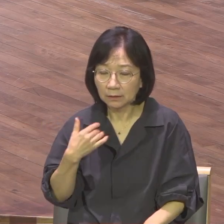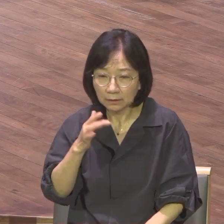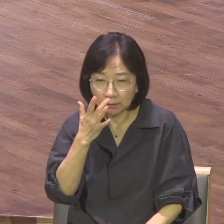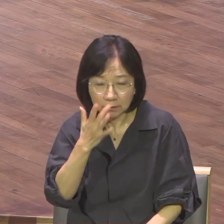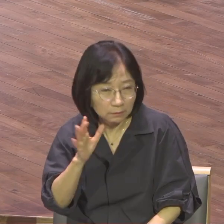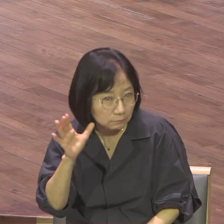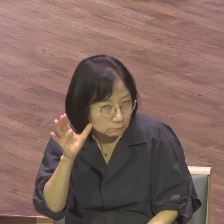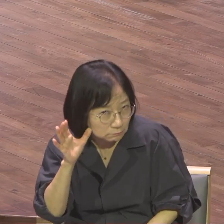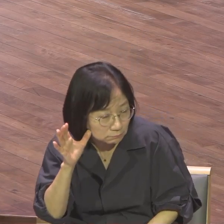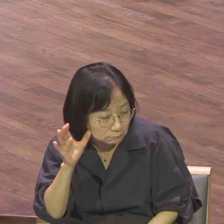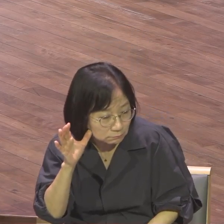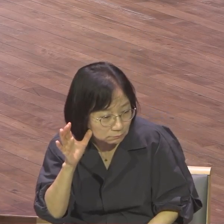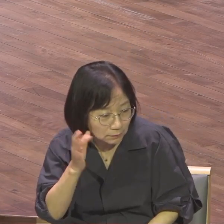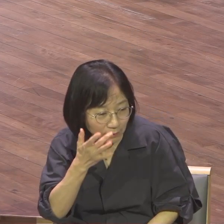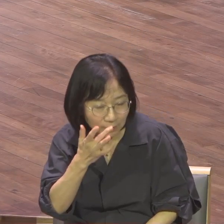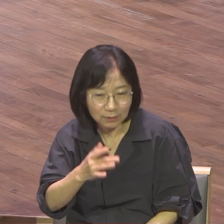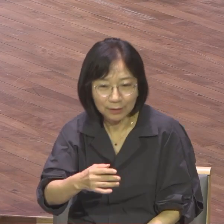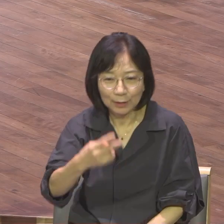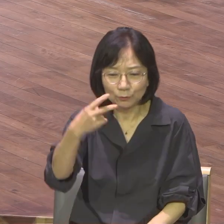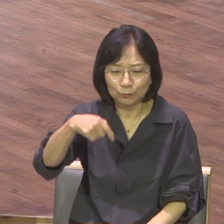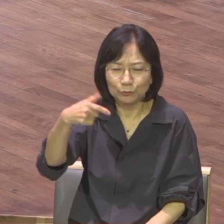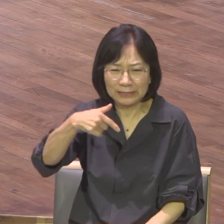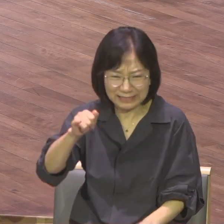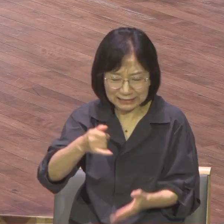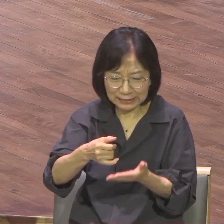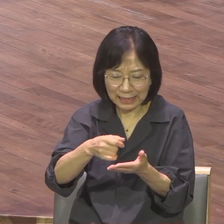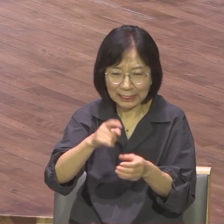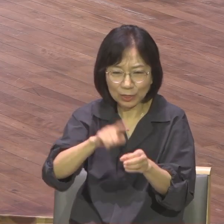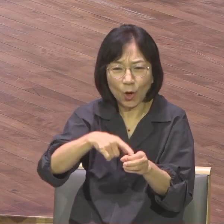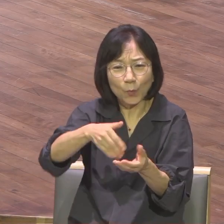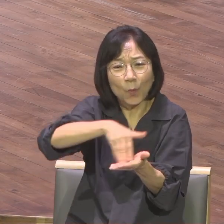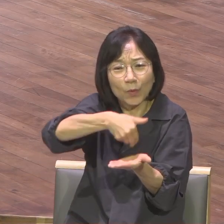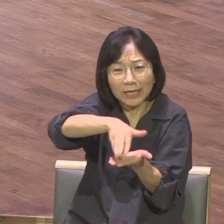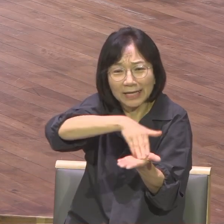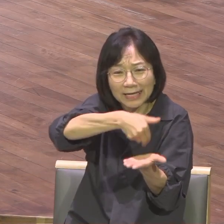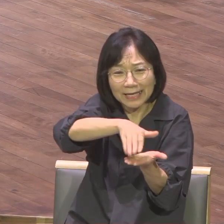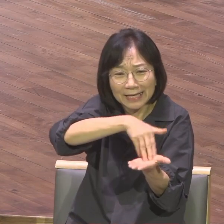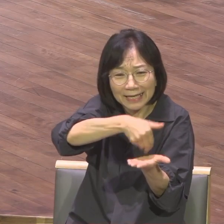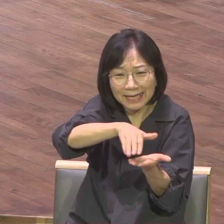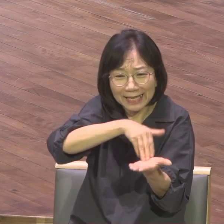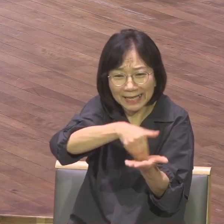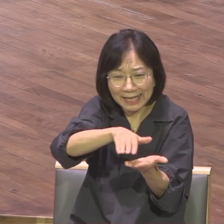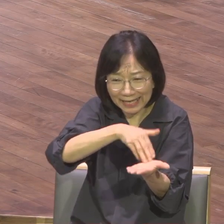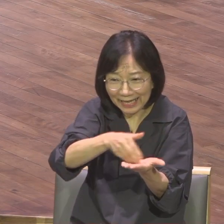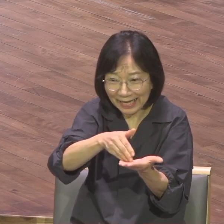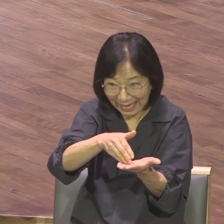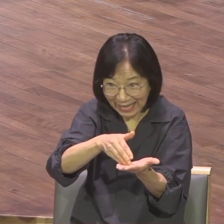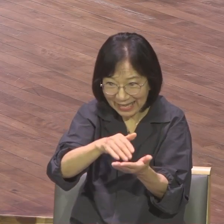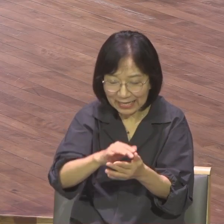두 끼는요 떡볶이 즉석 떡볶이 집입니다 주말에 가면요 초등학생들 다 가라가라 합니다